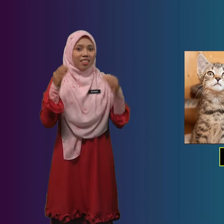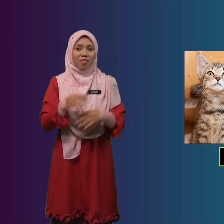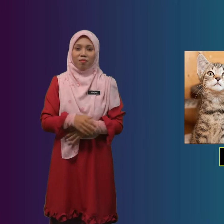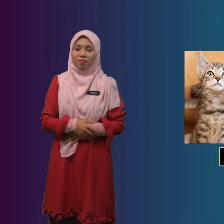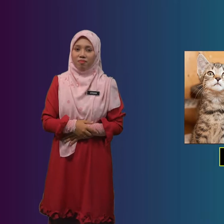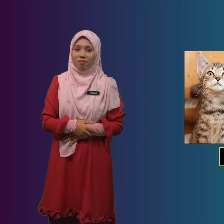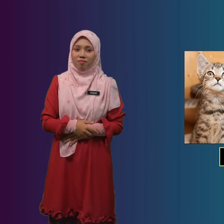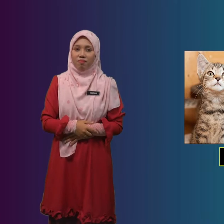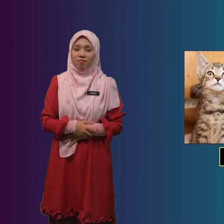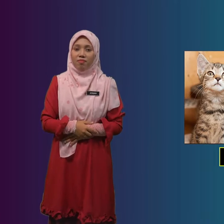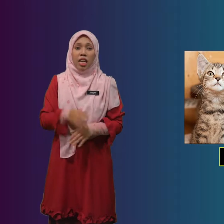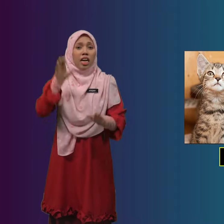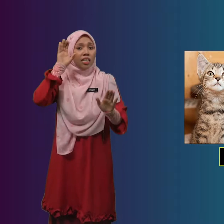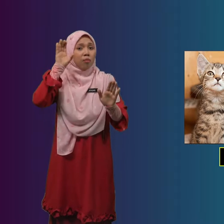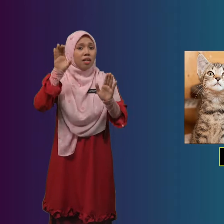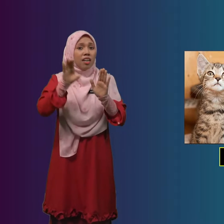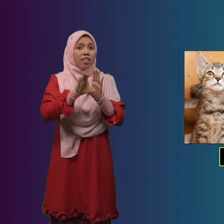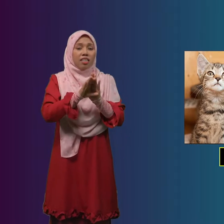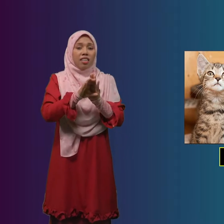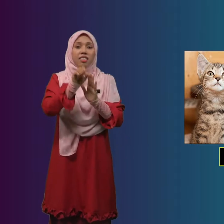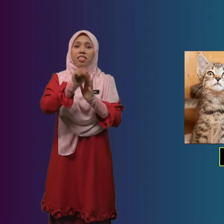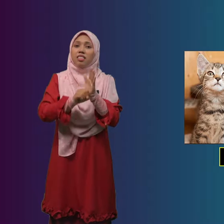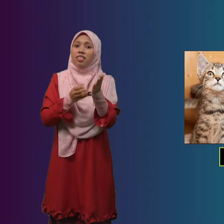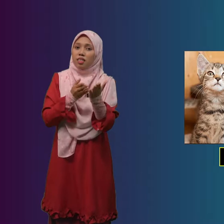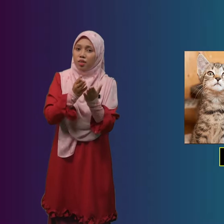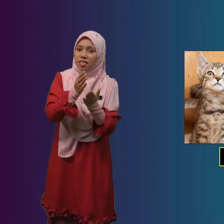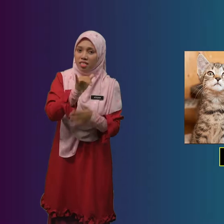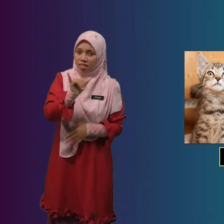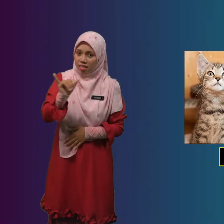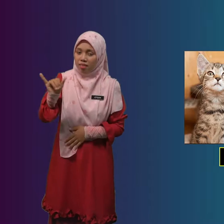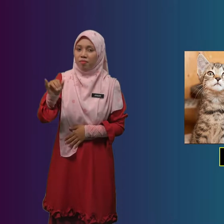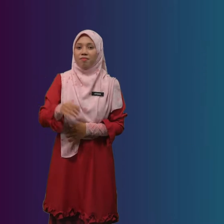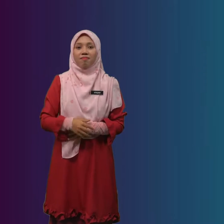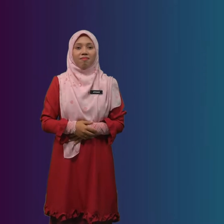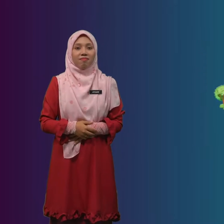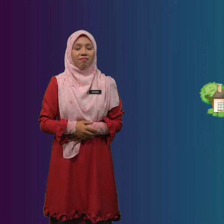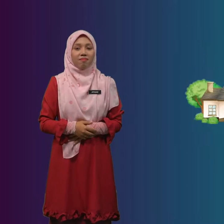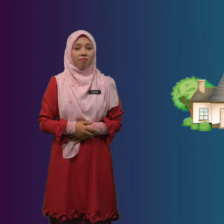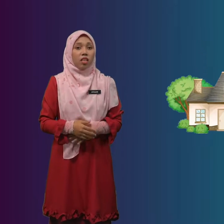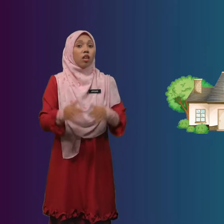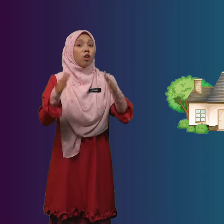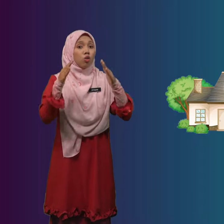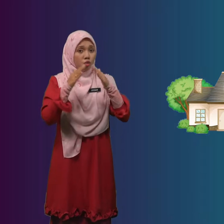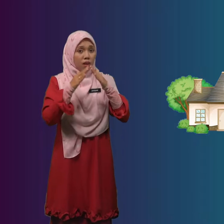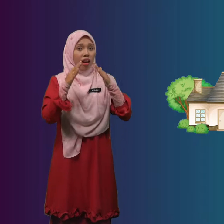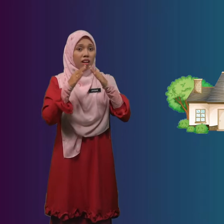Gambar Seterusnya Rumah